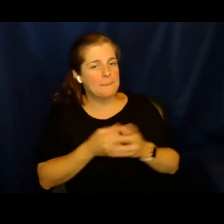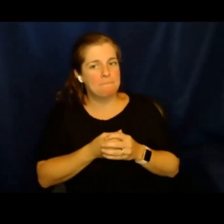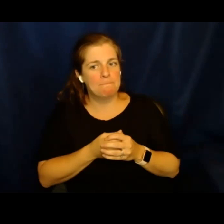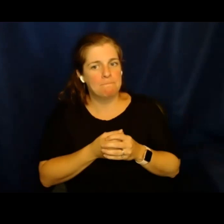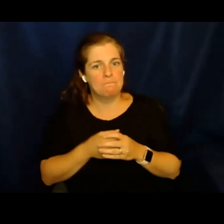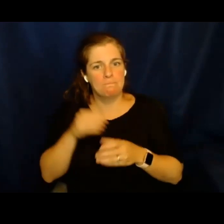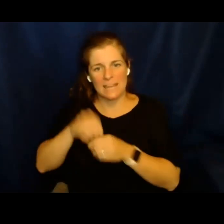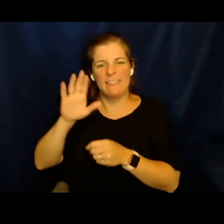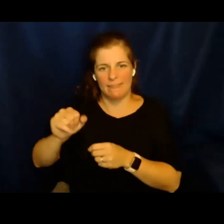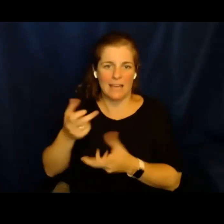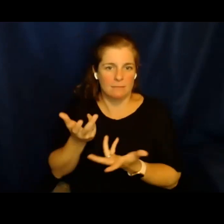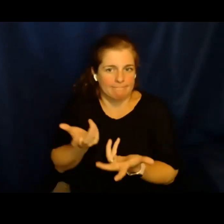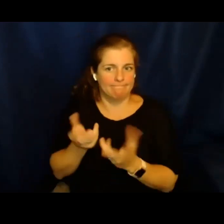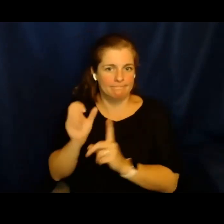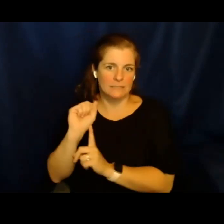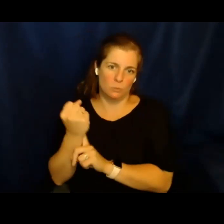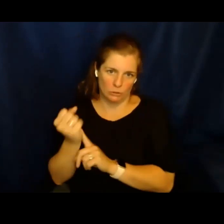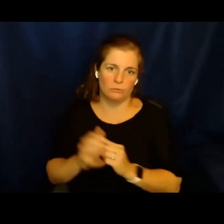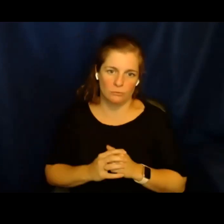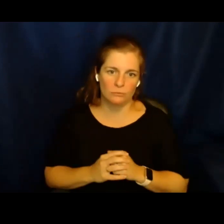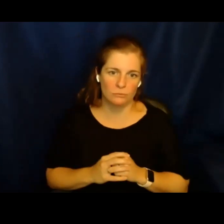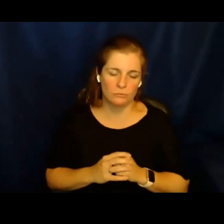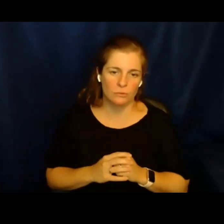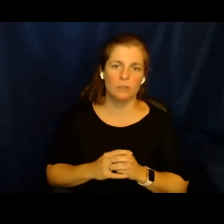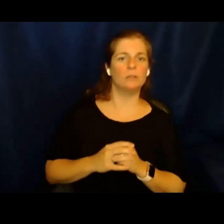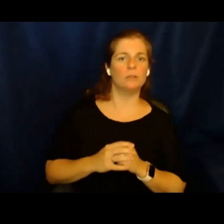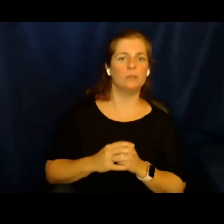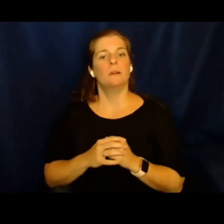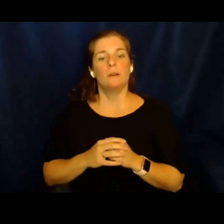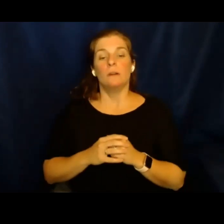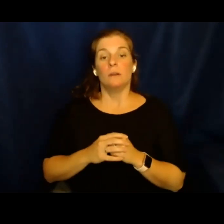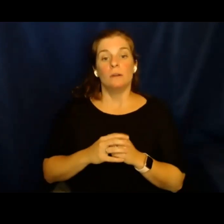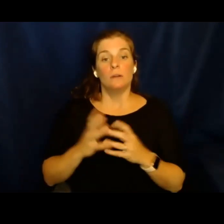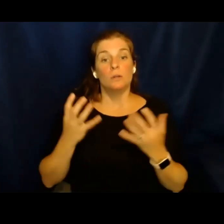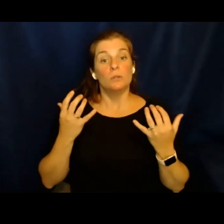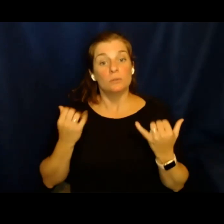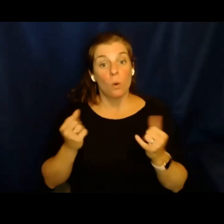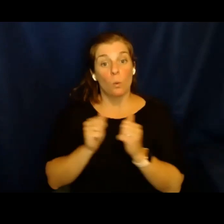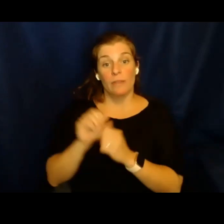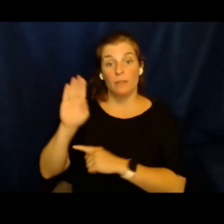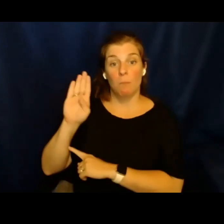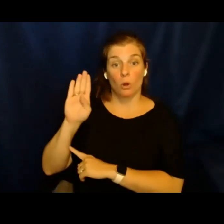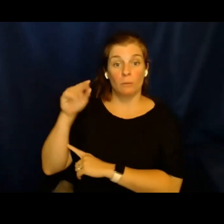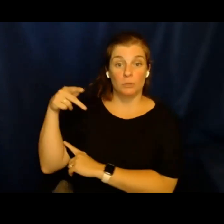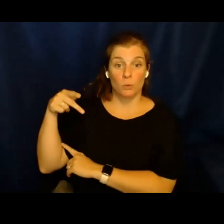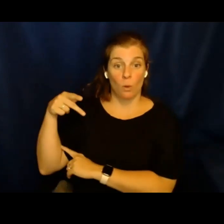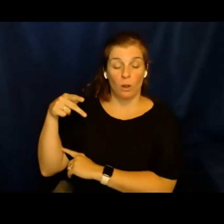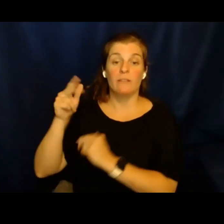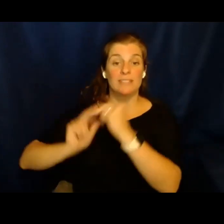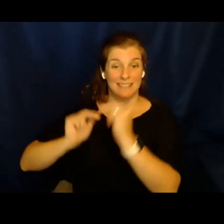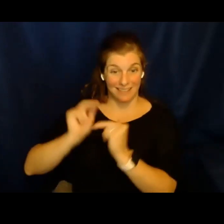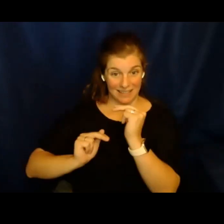inmigrantes que están en una situación problemática. Así que, dicho lo tal, con los